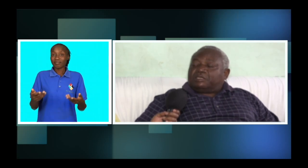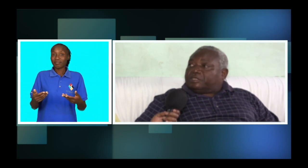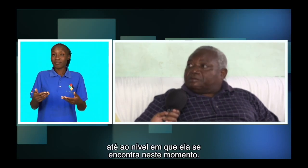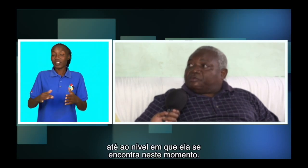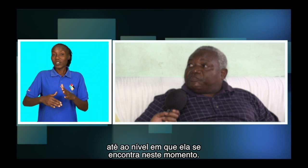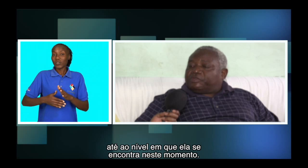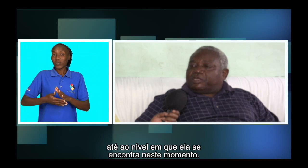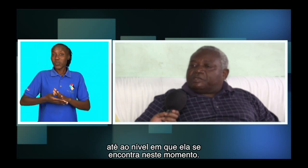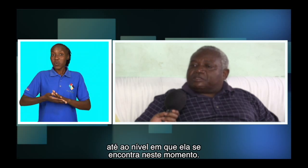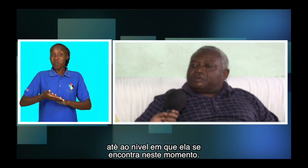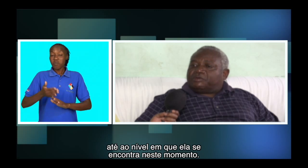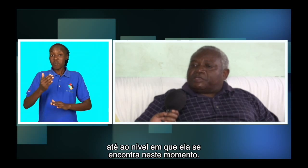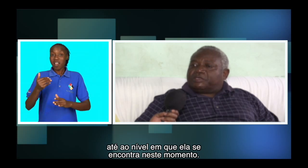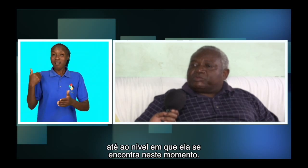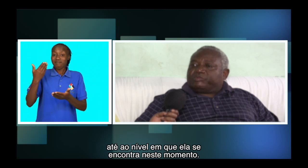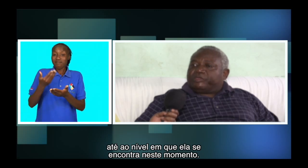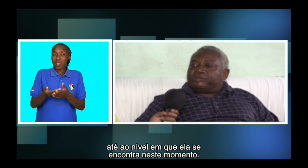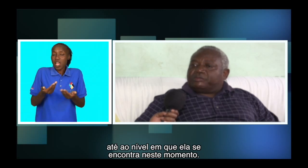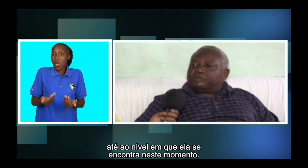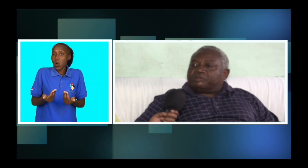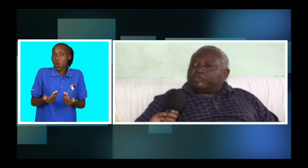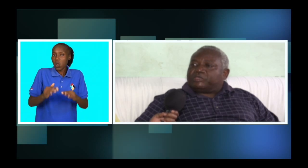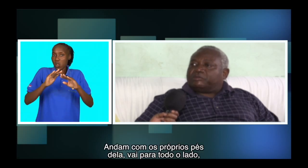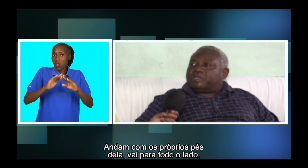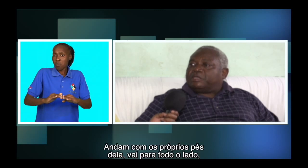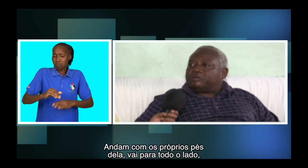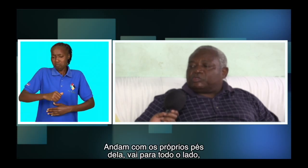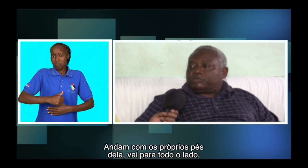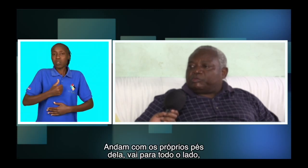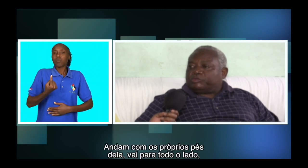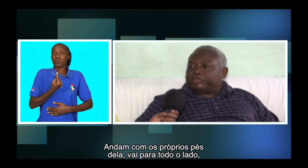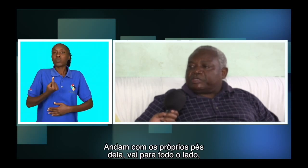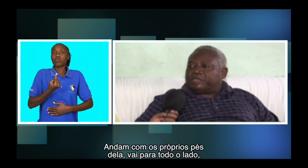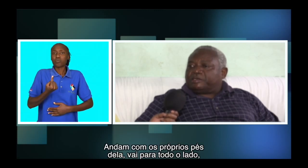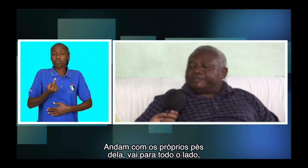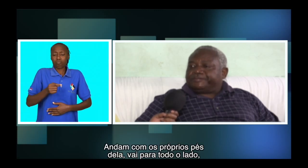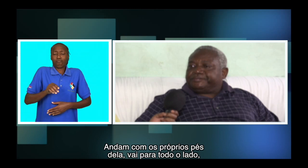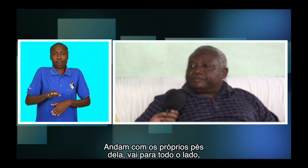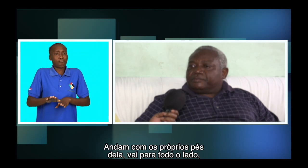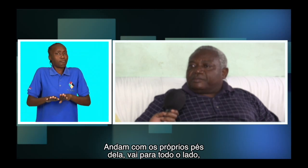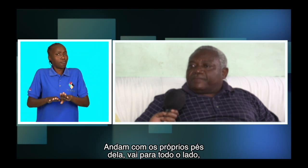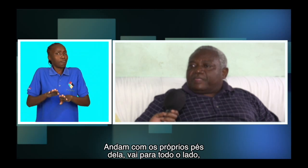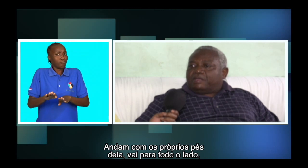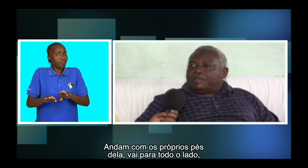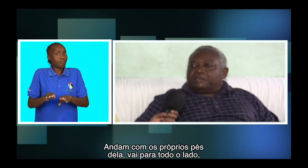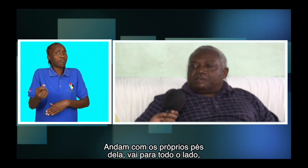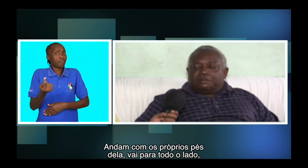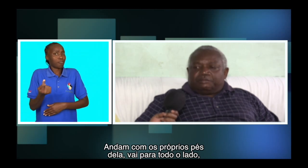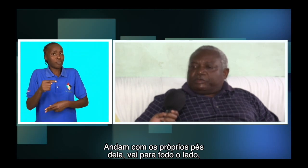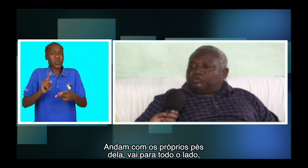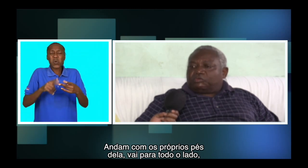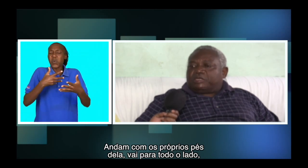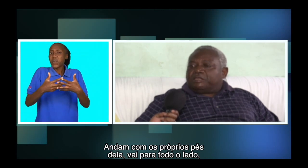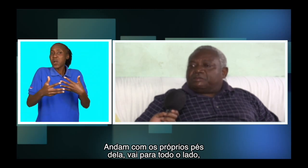Até o nível que ela se encontra neste momento. Portanto, anda com os próprios pés dela. Anda